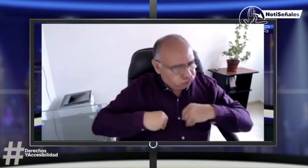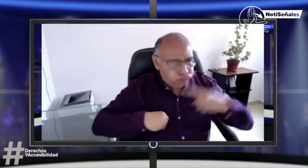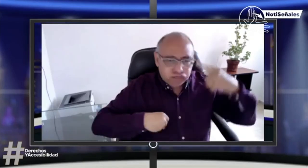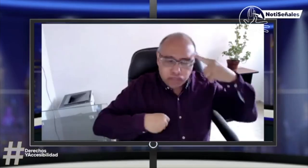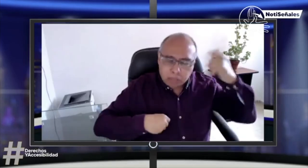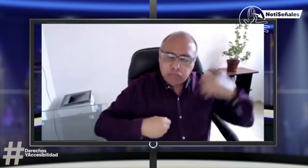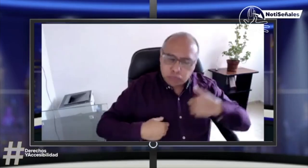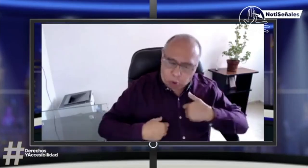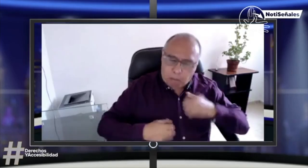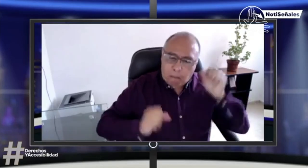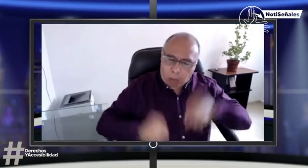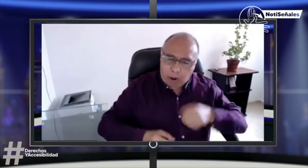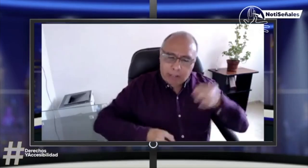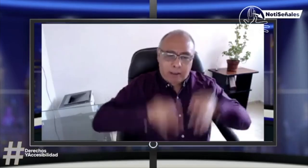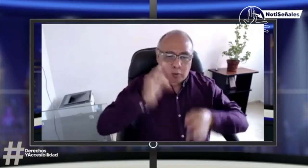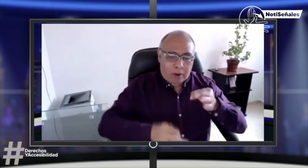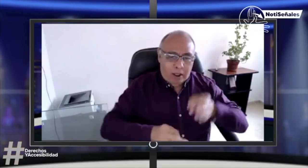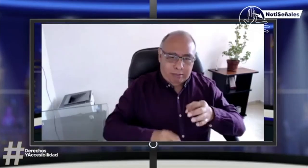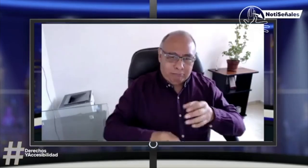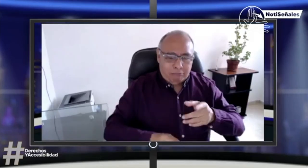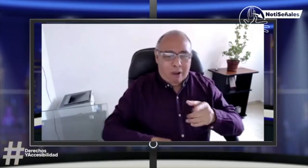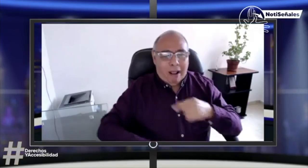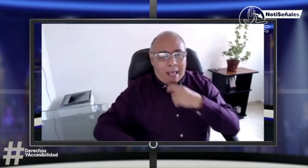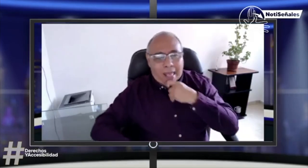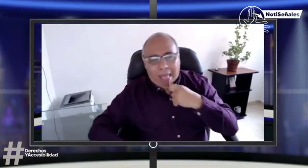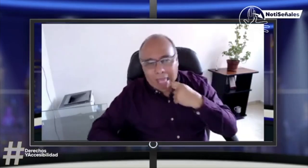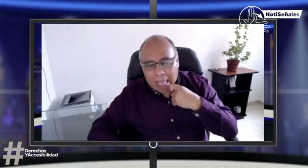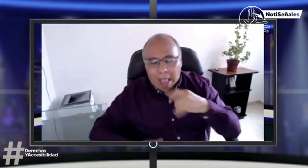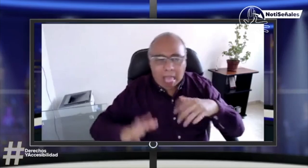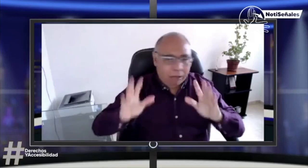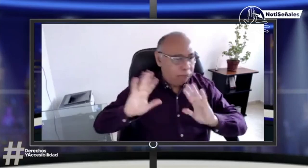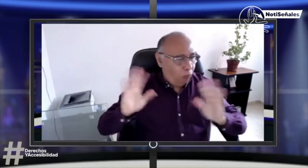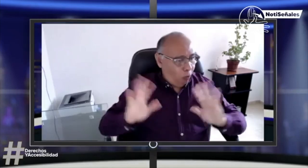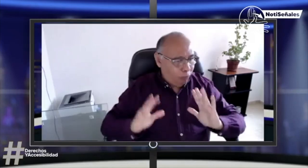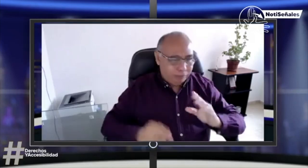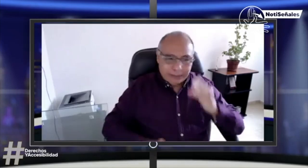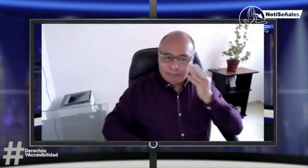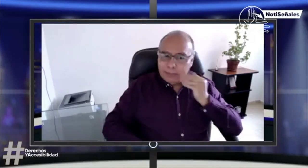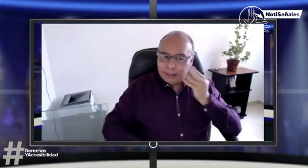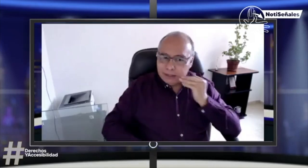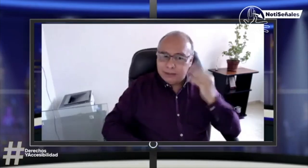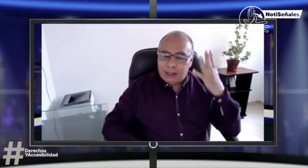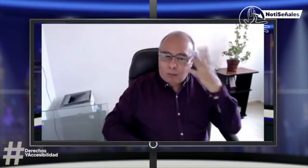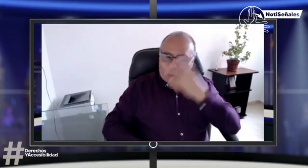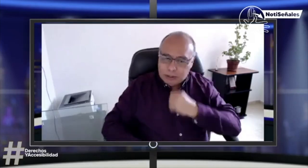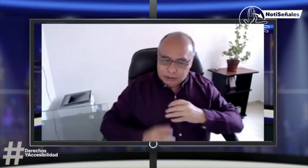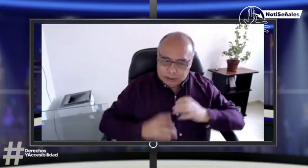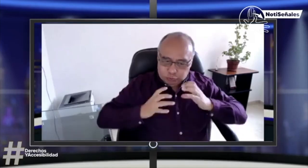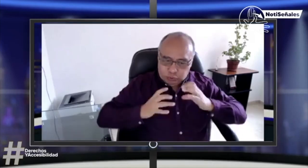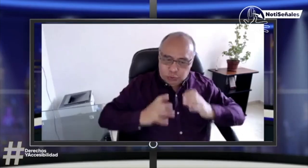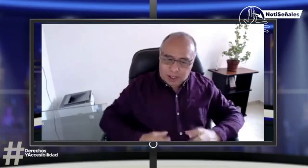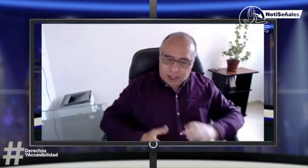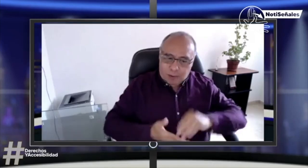nos dices es que eres una persona sorda y que eres capaz que asumes los retos, que no te dan pereza este tipo de